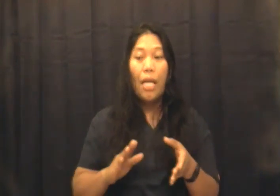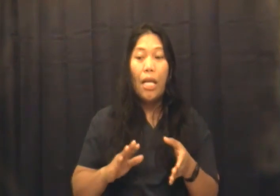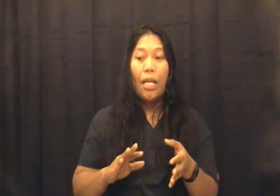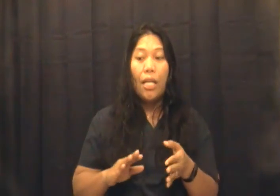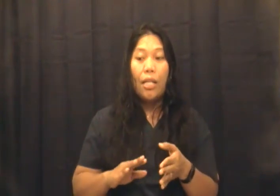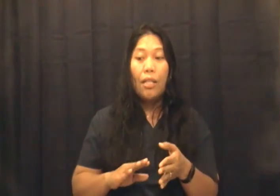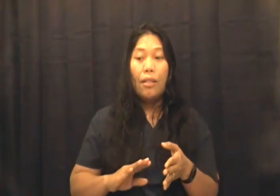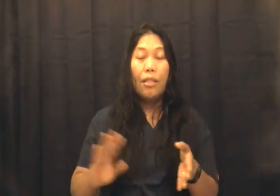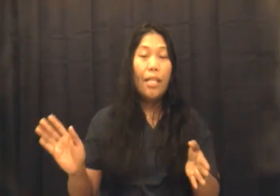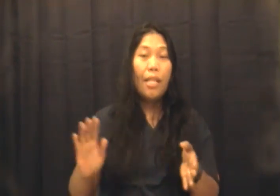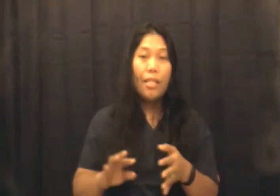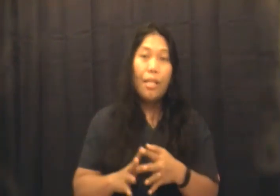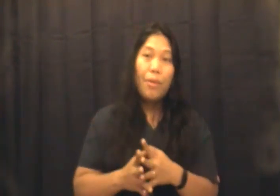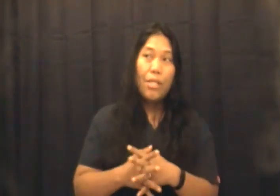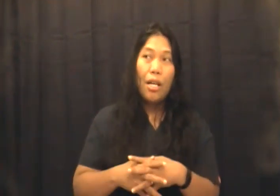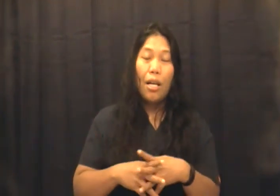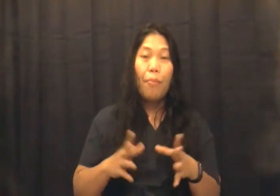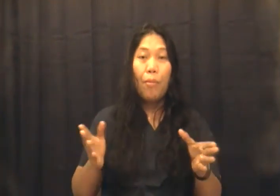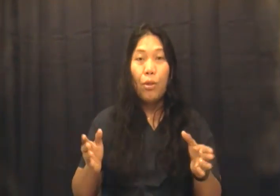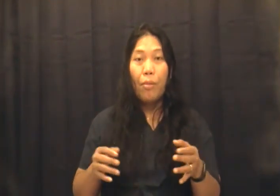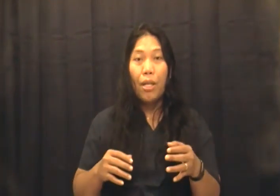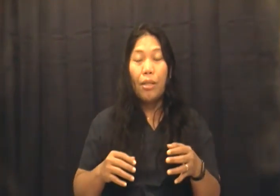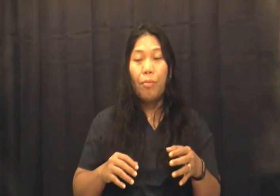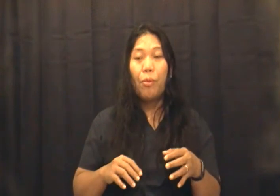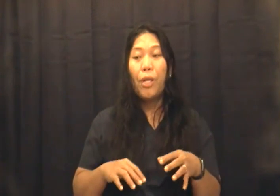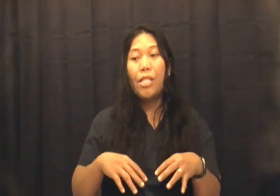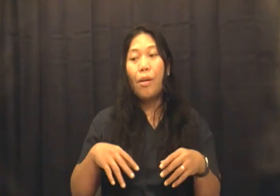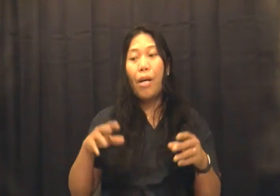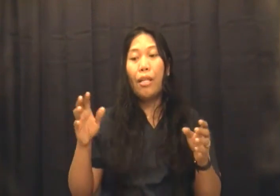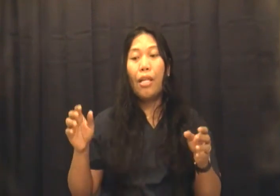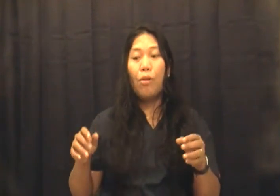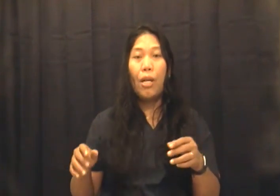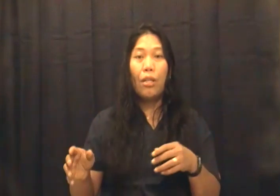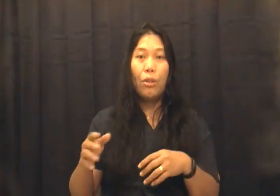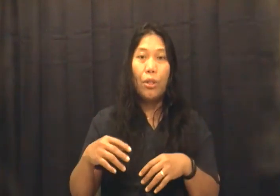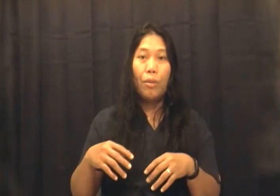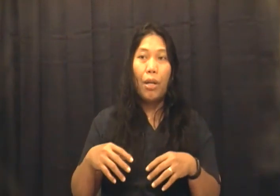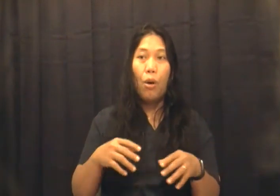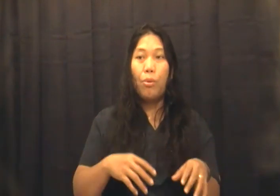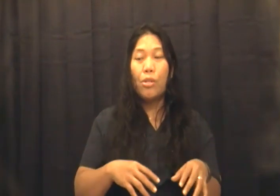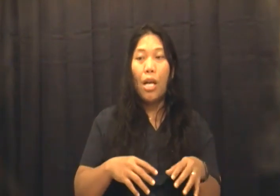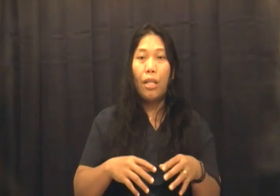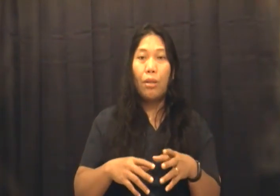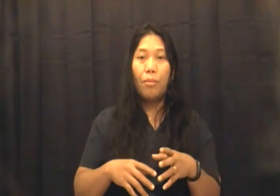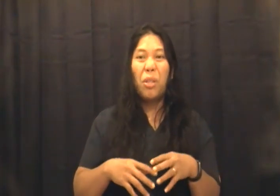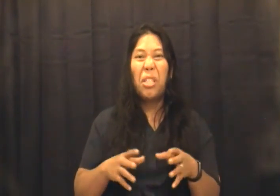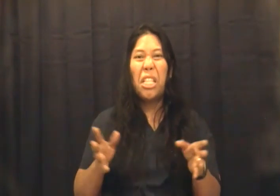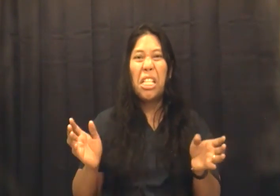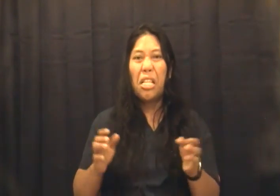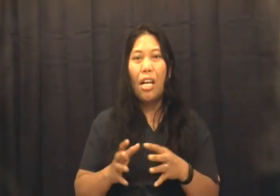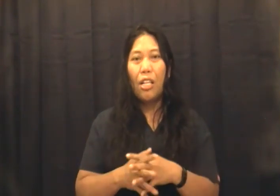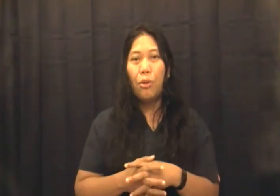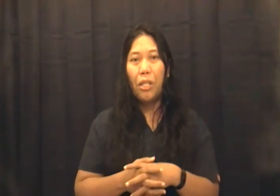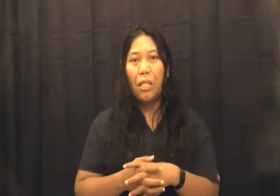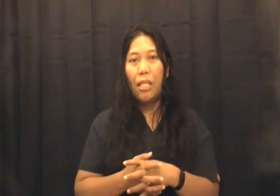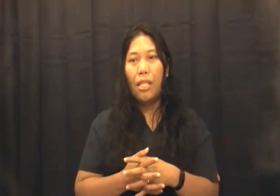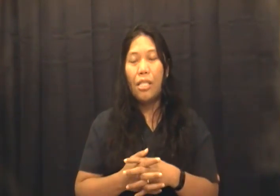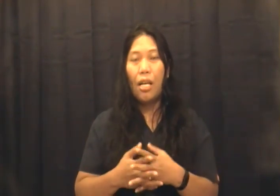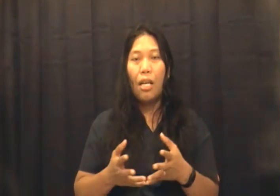hindi na, hindi naman siya Capable na mag Pwede siya makatayo, makatorn, makaupos Pero hindi na siya, ano eh Hindi na siya